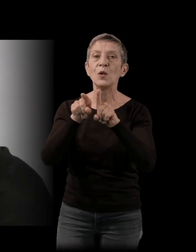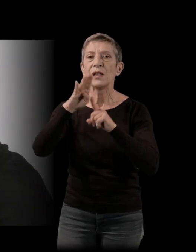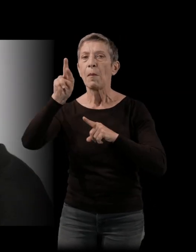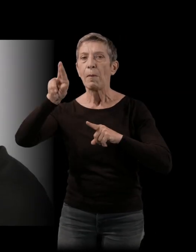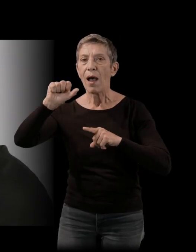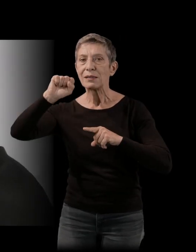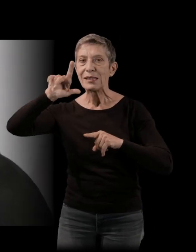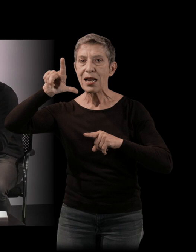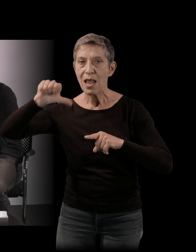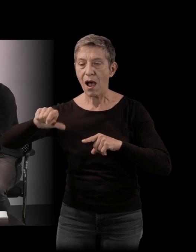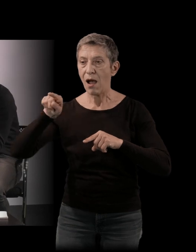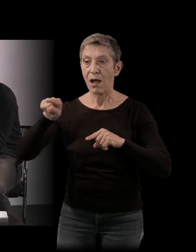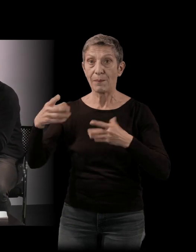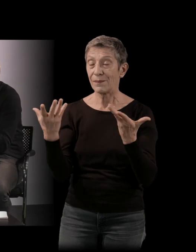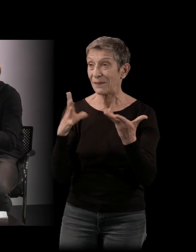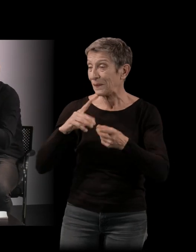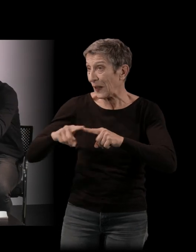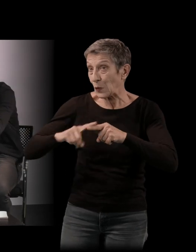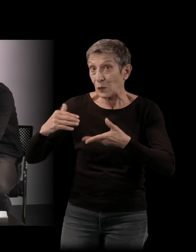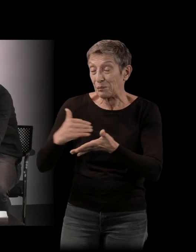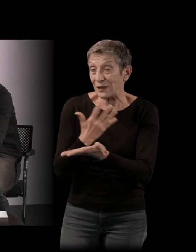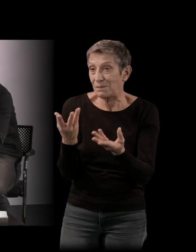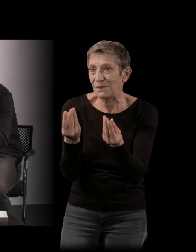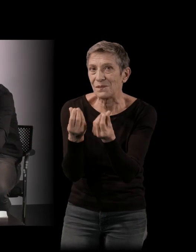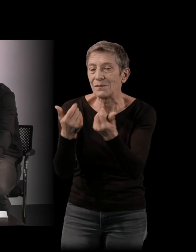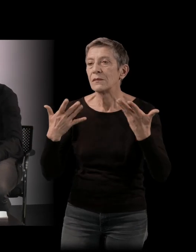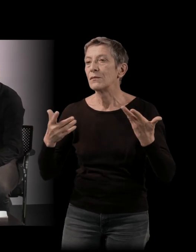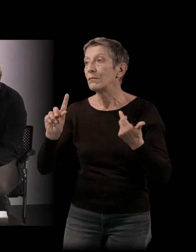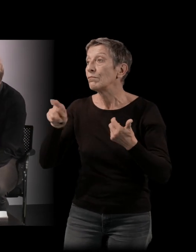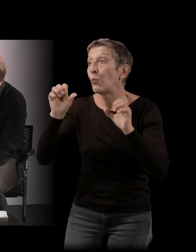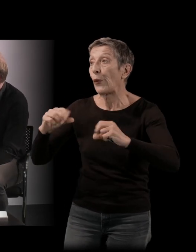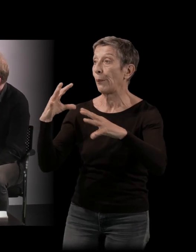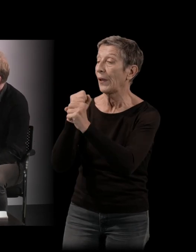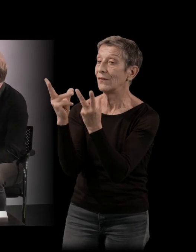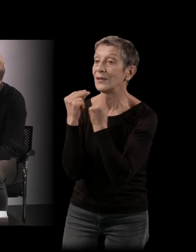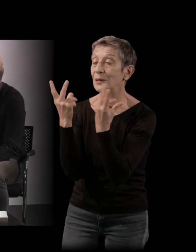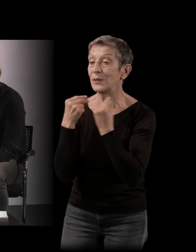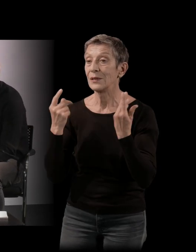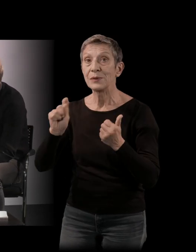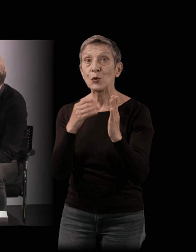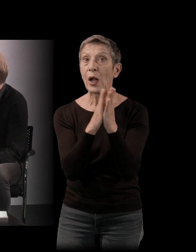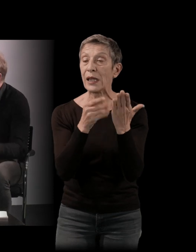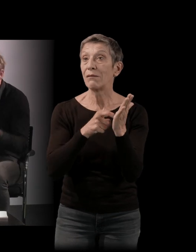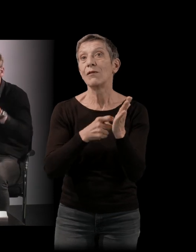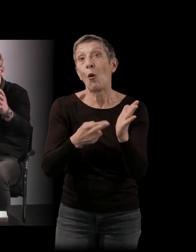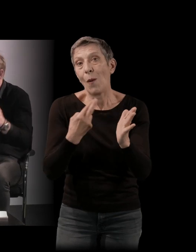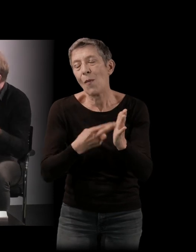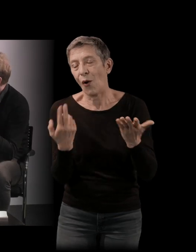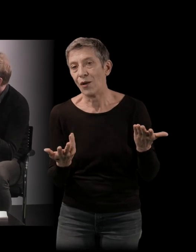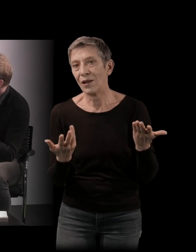chose qui se passe à ce moment-là. Peut-être que pouvez en dire un mot sans en faire un exposé. Je rappelle que votre livre était évidemment un roman, mais peut-être situer aussi pour